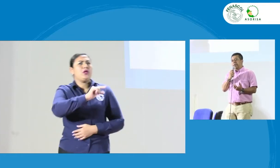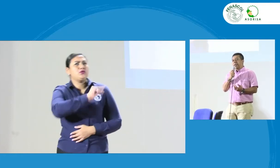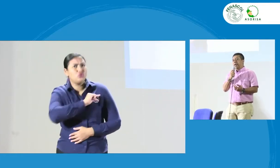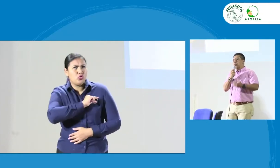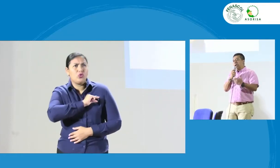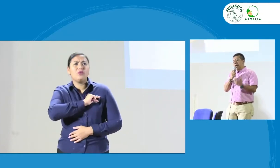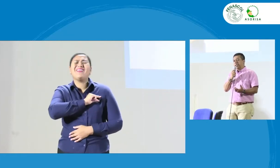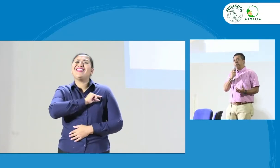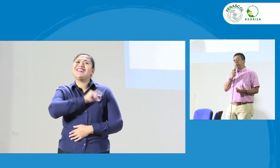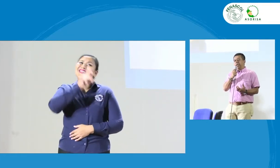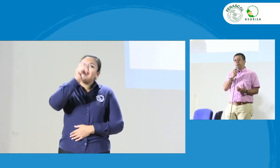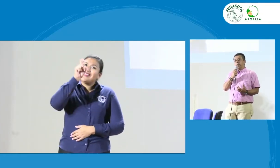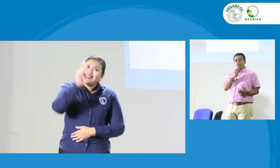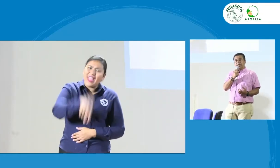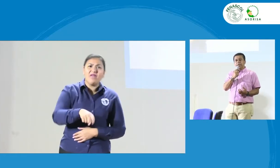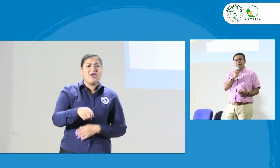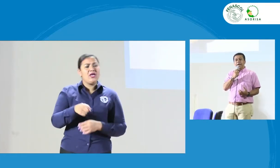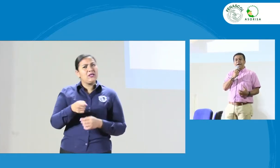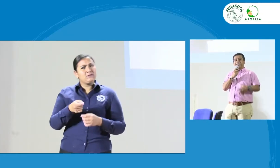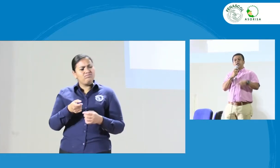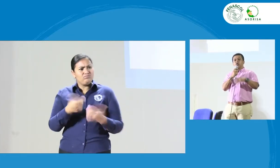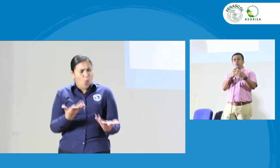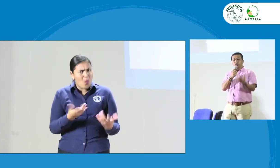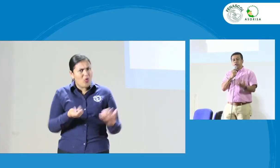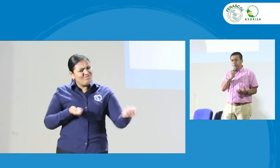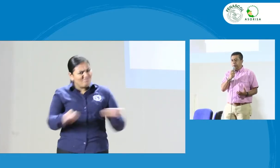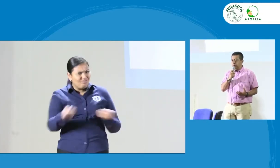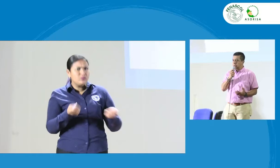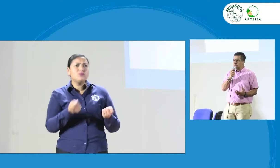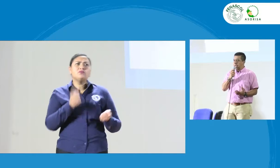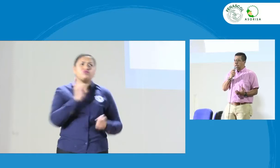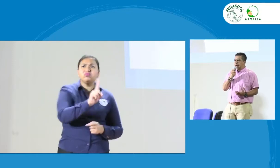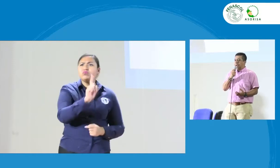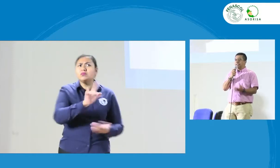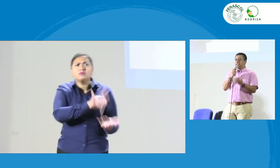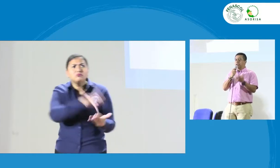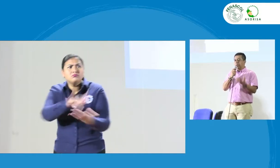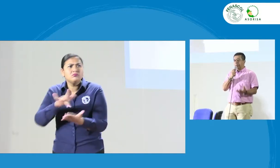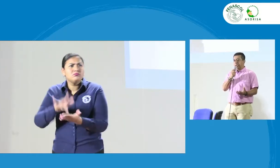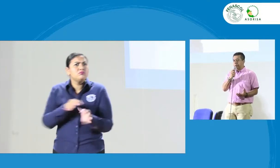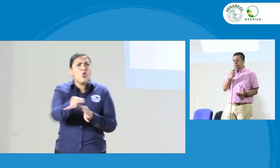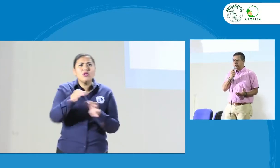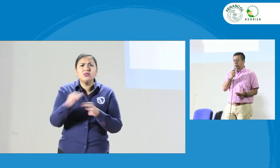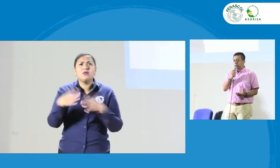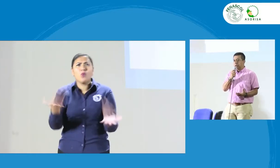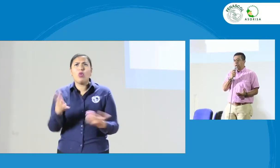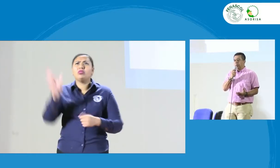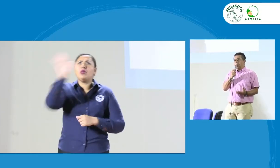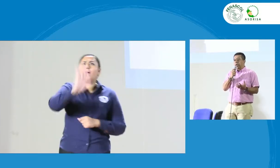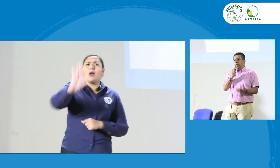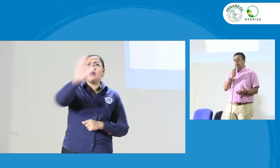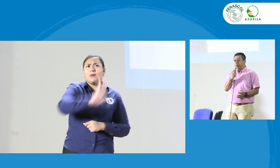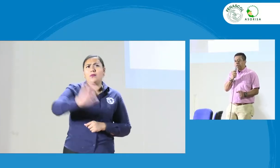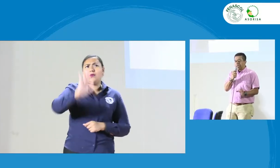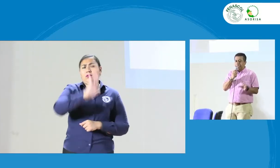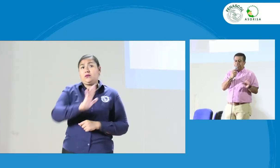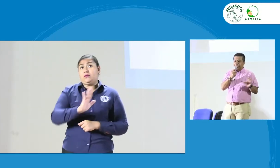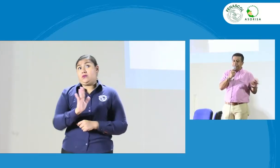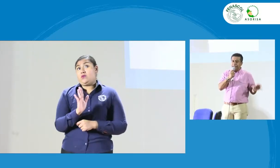deben de jugar ese papel importante hacia los municipios, hacia los departamentos, porque